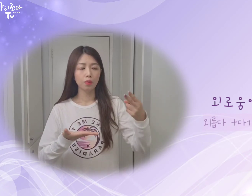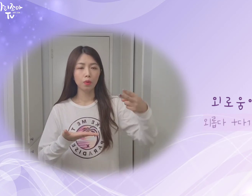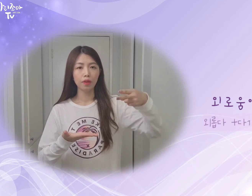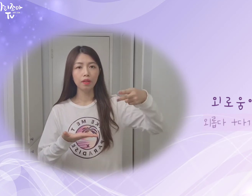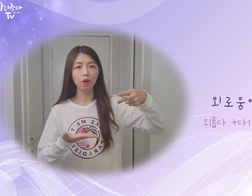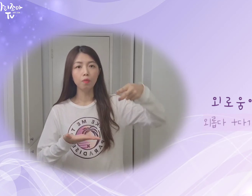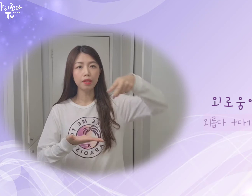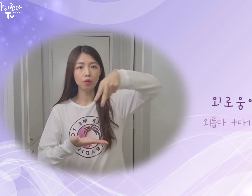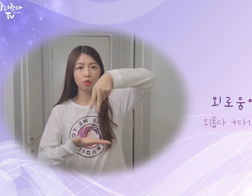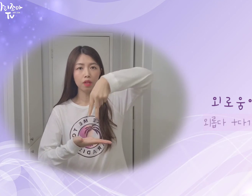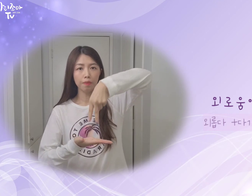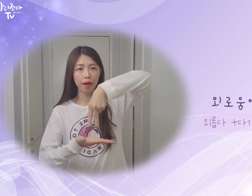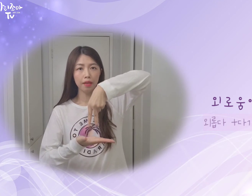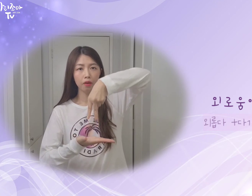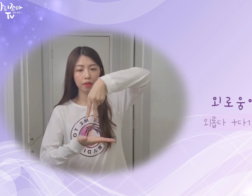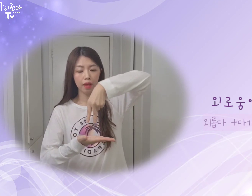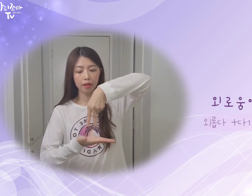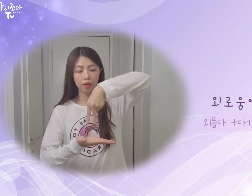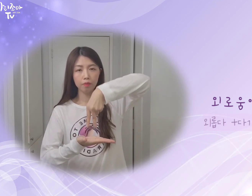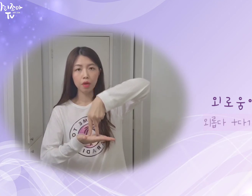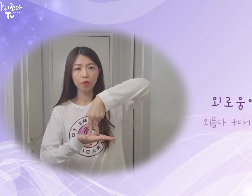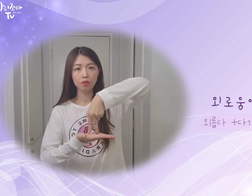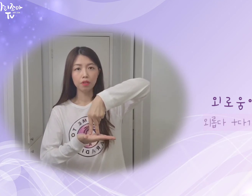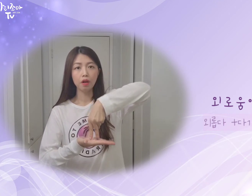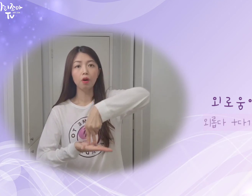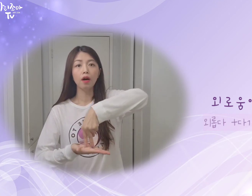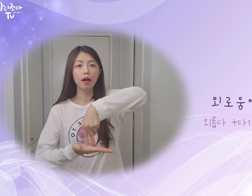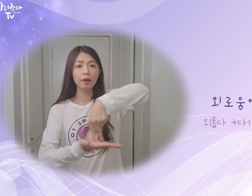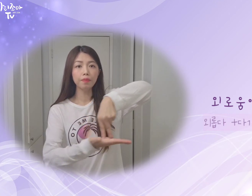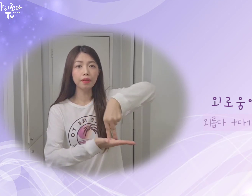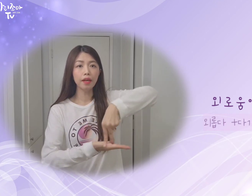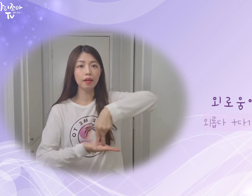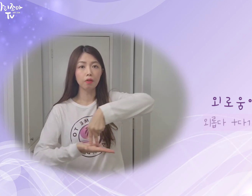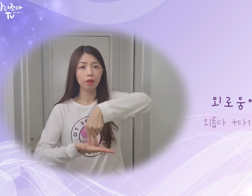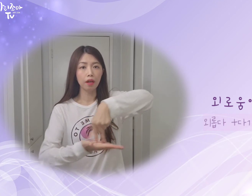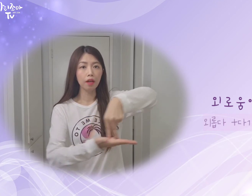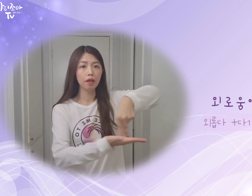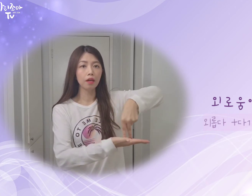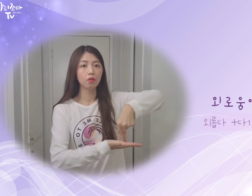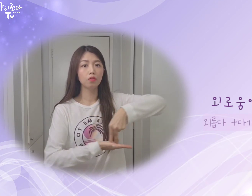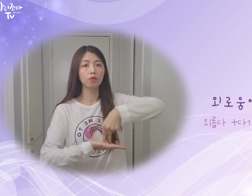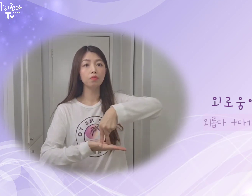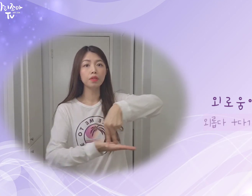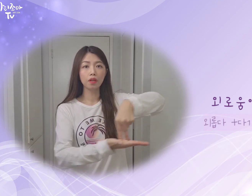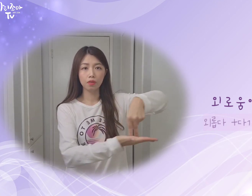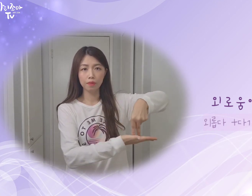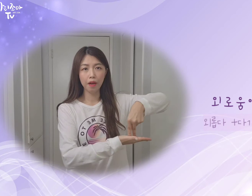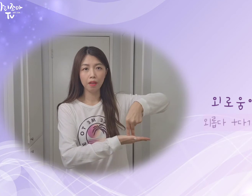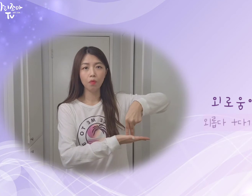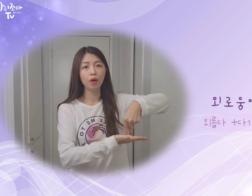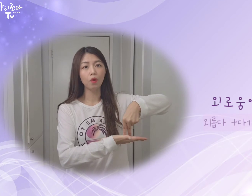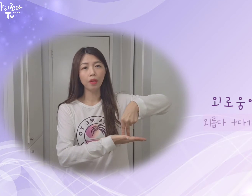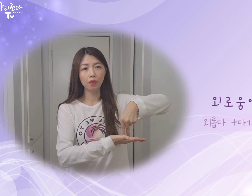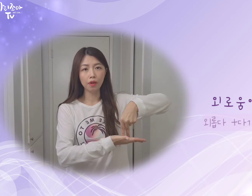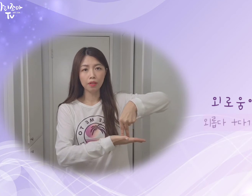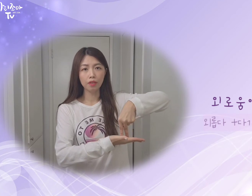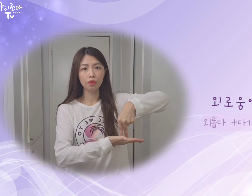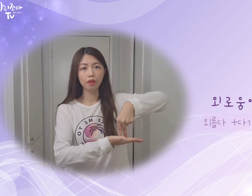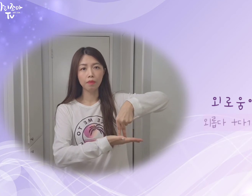오른손은 검자구 중지만 이렇게 다리처럼 세워주셔서 함께 이렇게 움직여주시면 외롭다. 한 뜻의 수어가